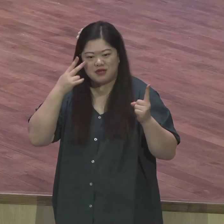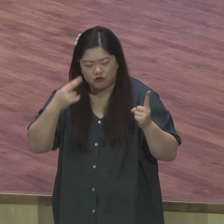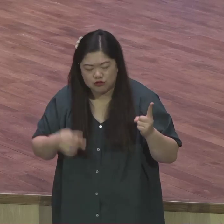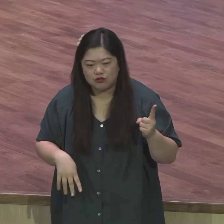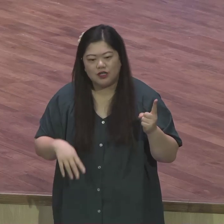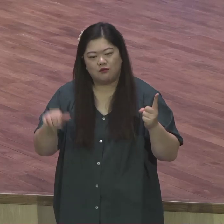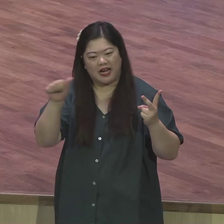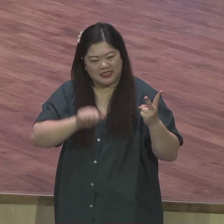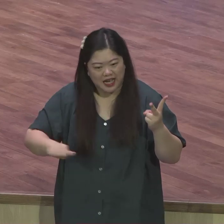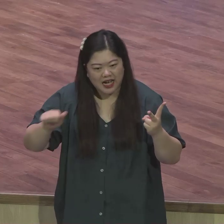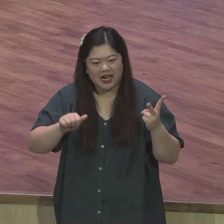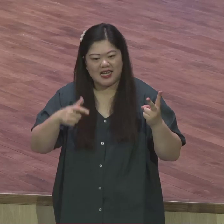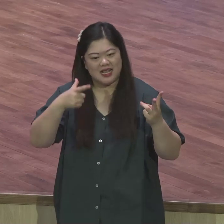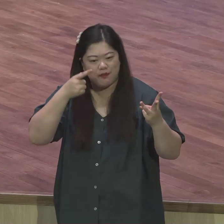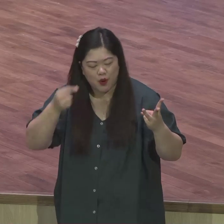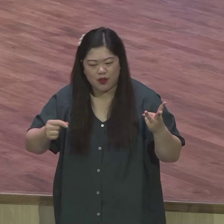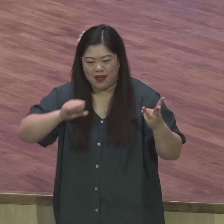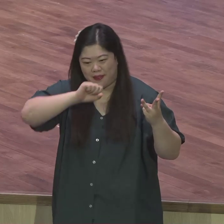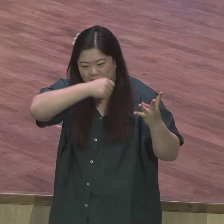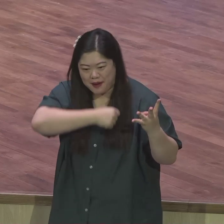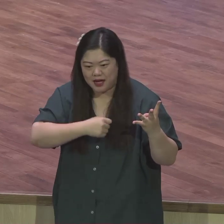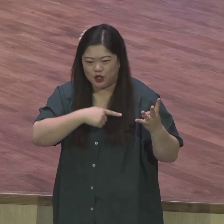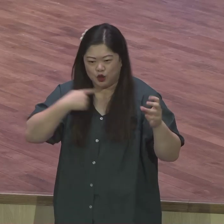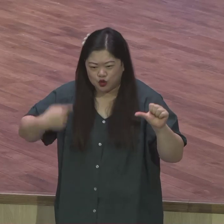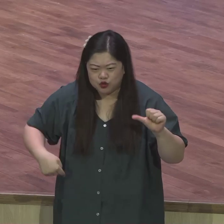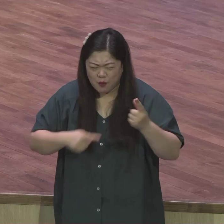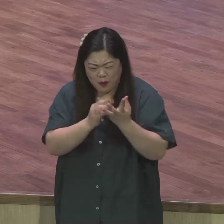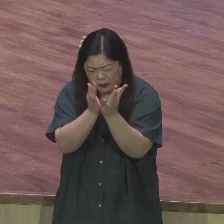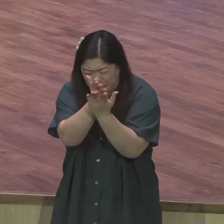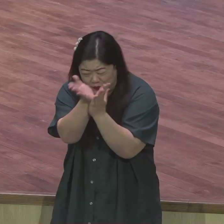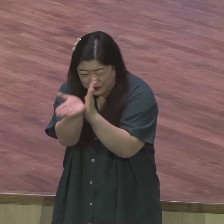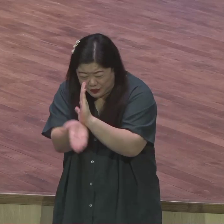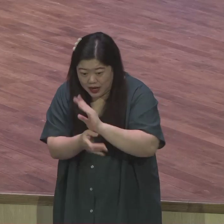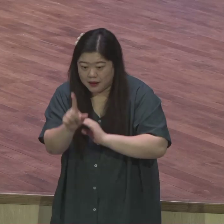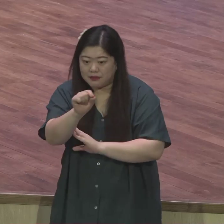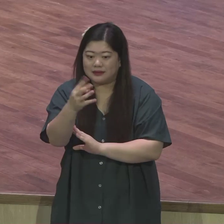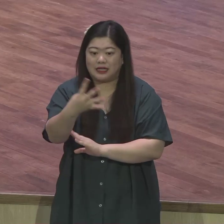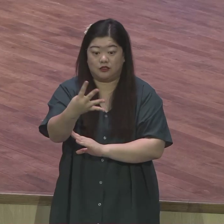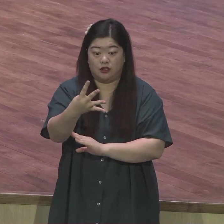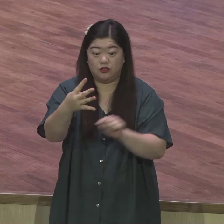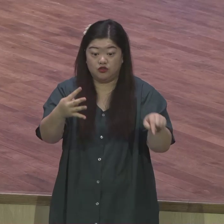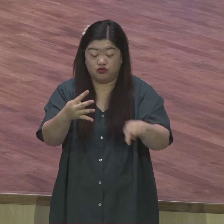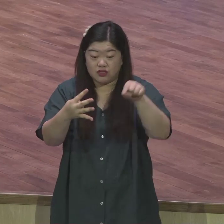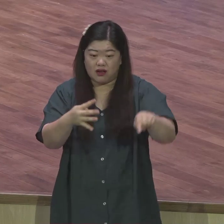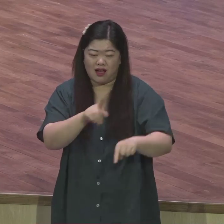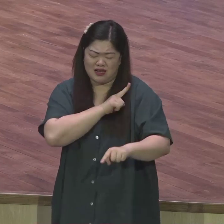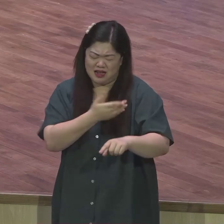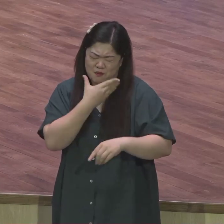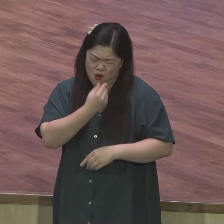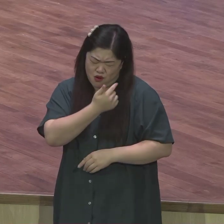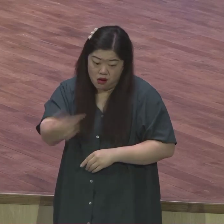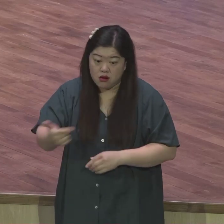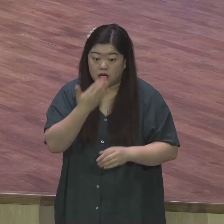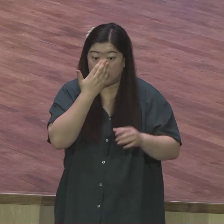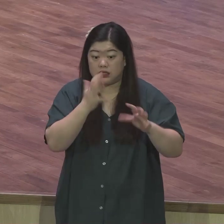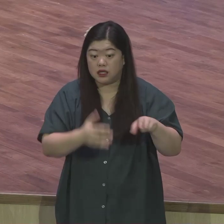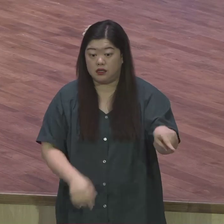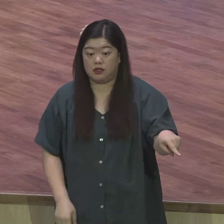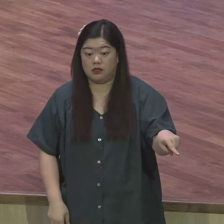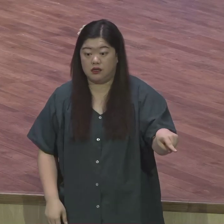수백 나라의 만사천 종족이 살고 있는데 그 중에 최고 축복받은 게 이스라엘이에요 지구촌의